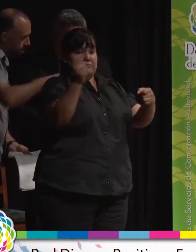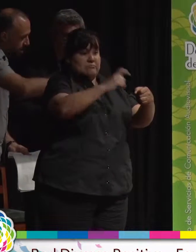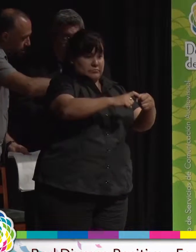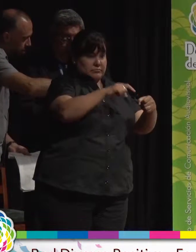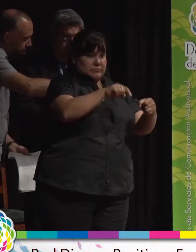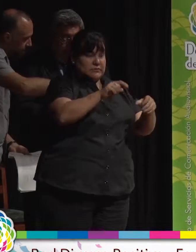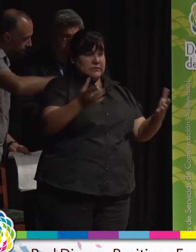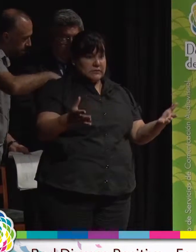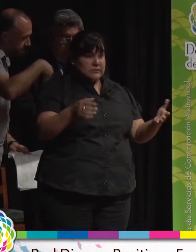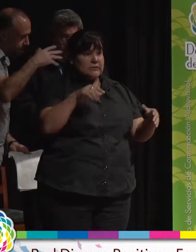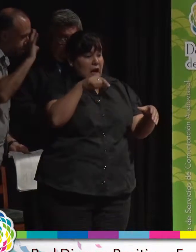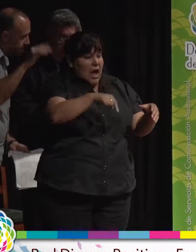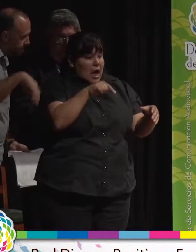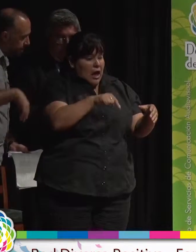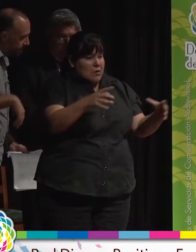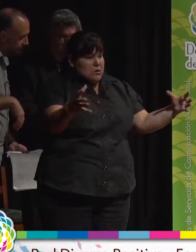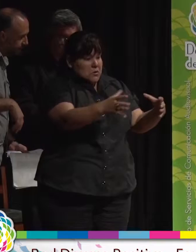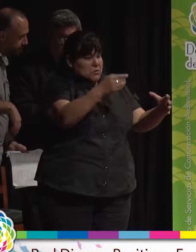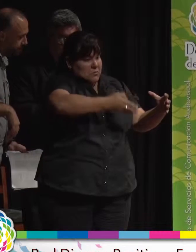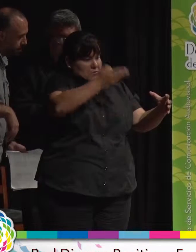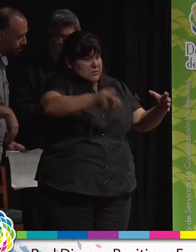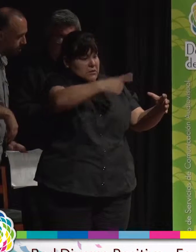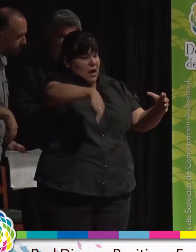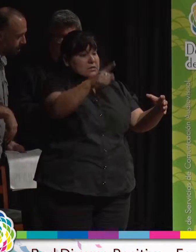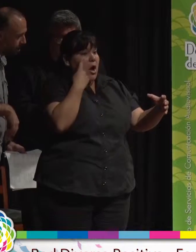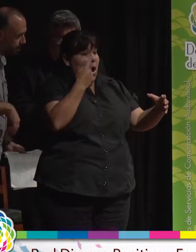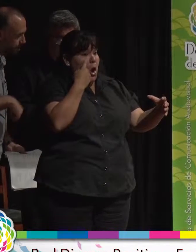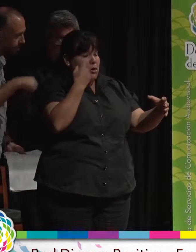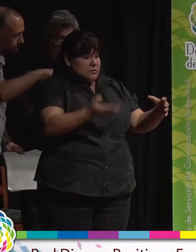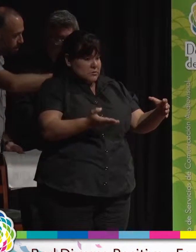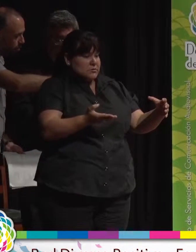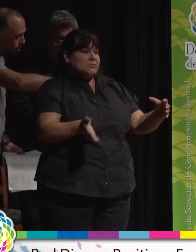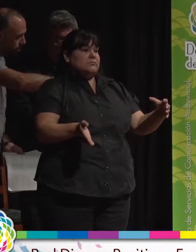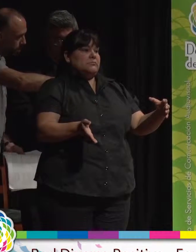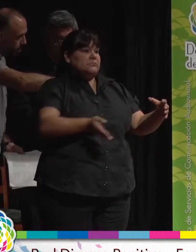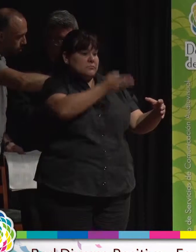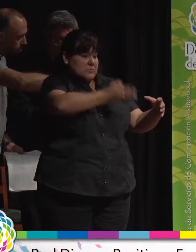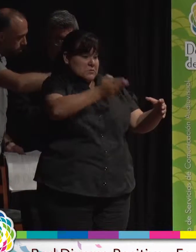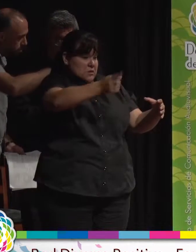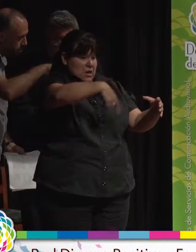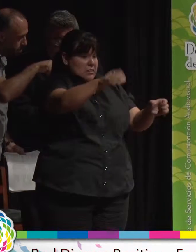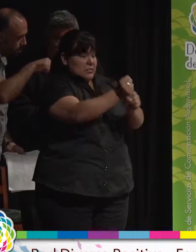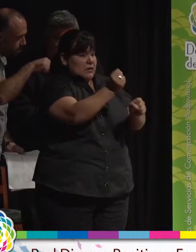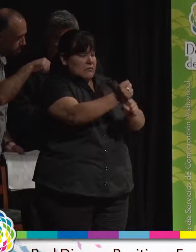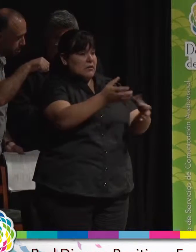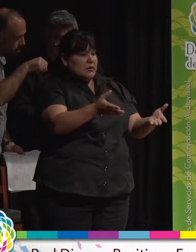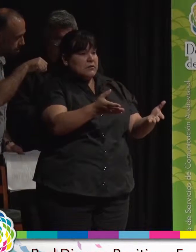verdad que recién estoy conociendo toda la gente, todas las chicas trans. Y me estoy